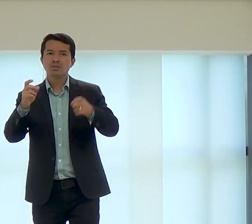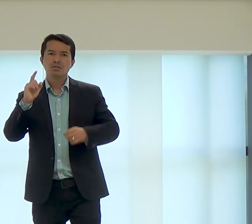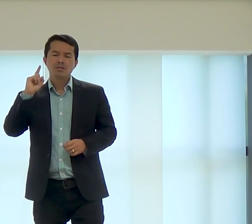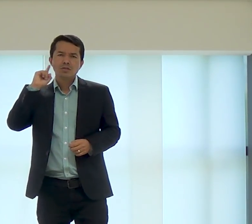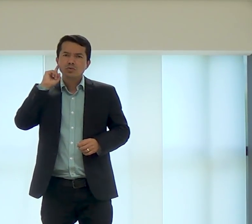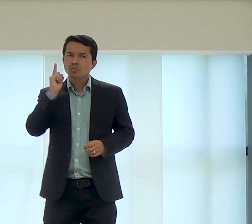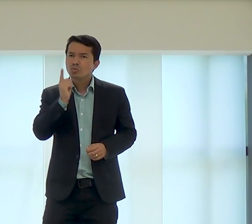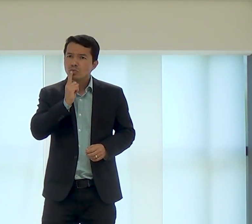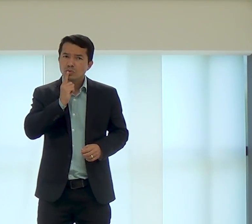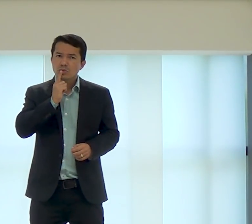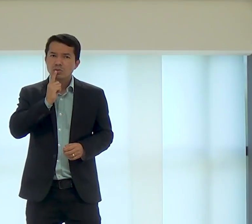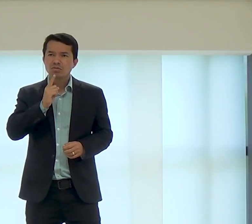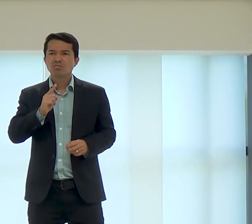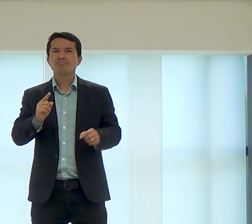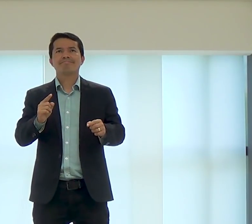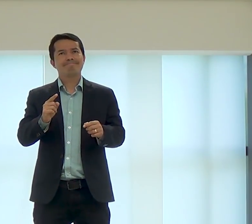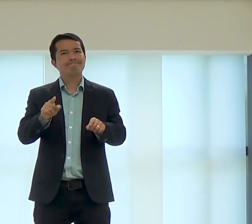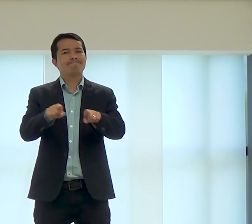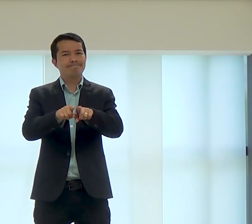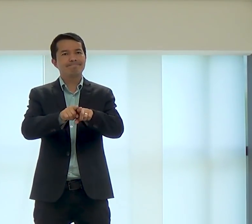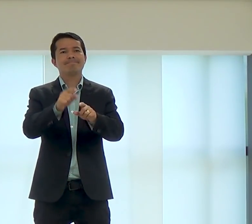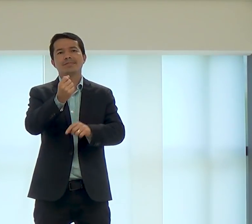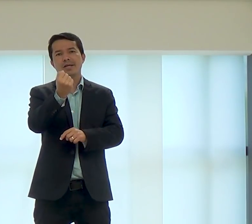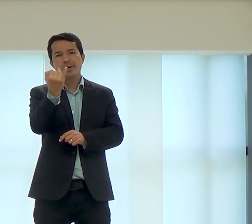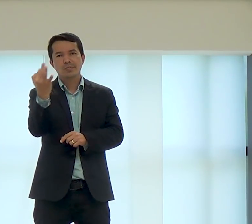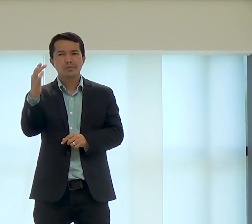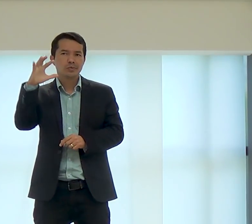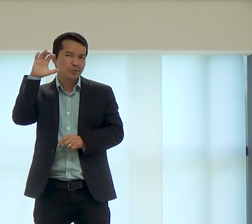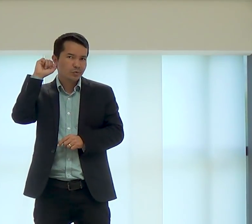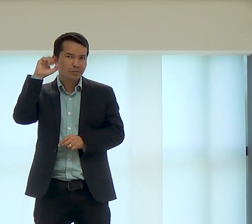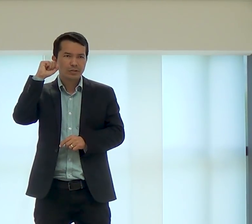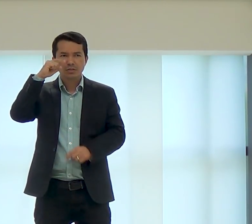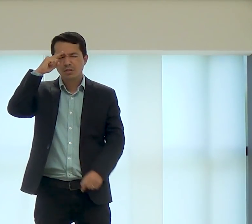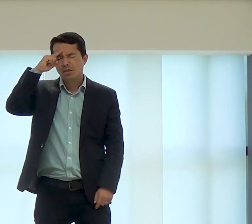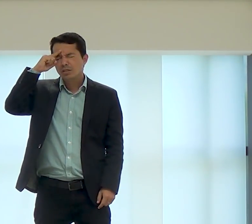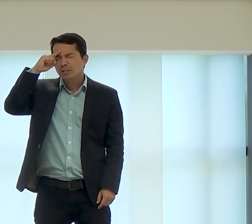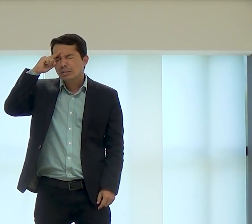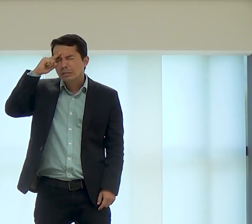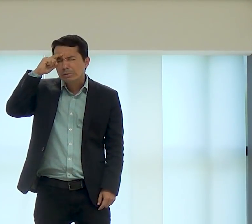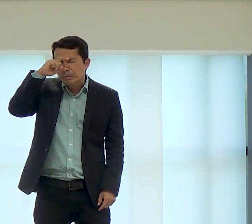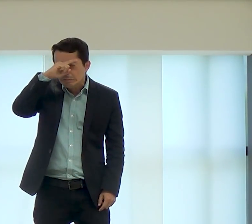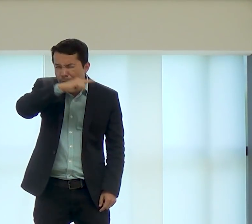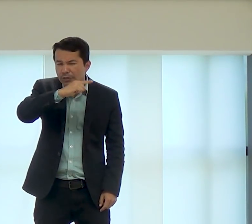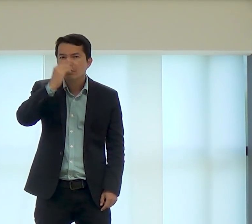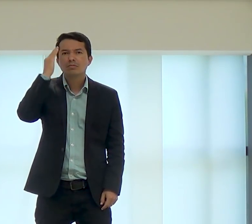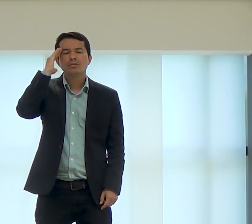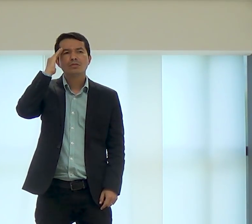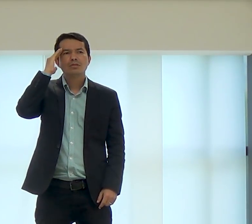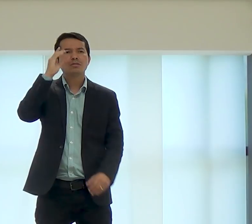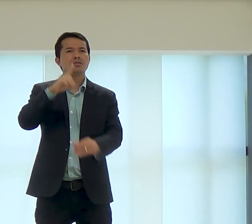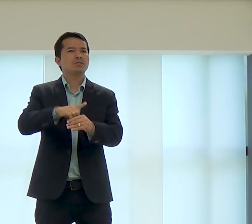por exemplo, você já percebeu que surdo, os ouvintes também,